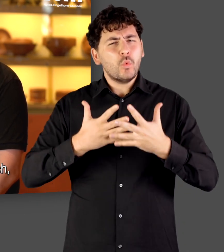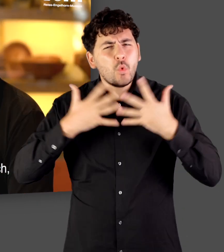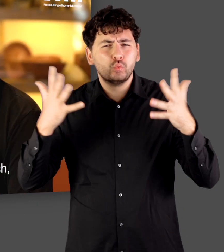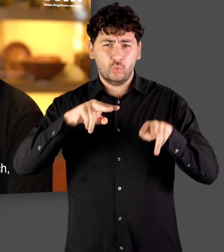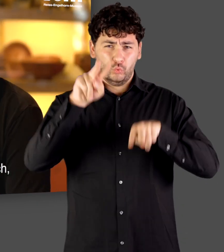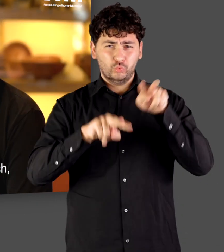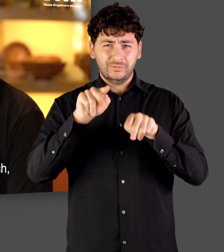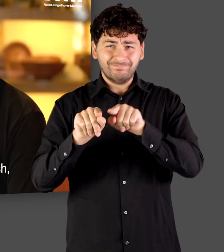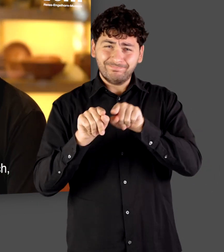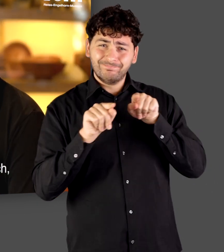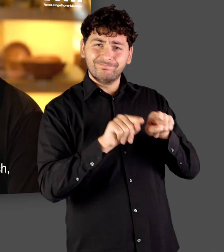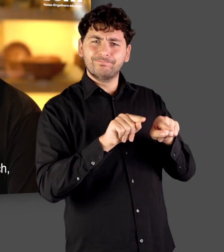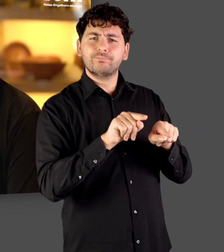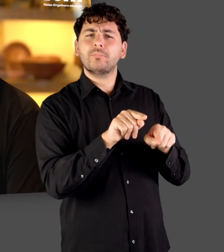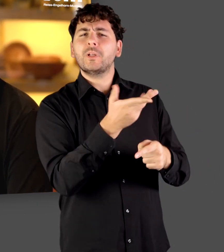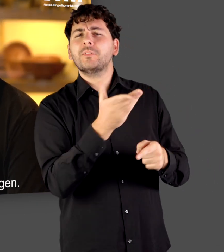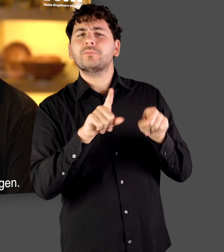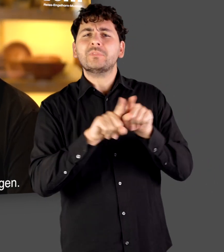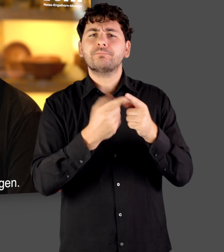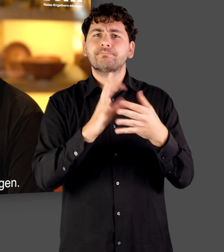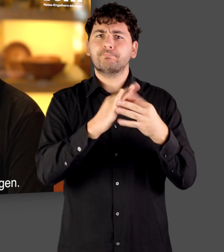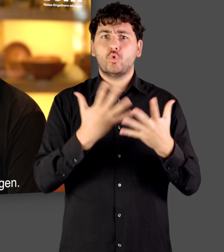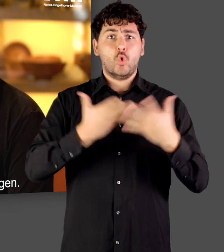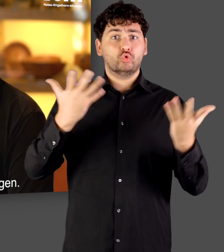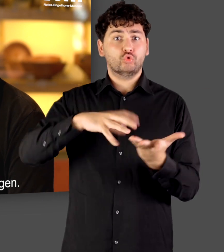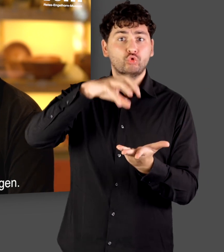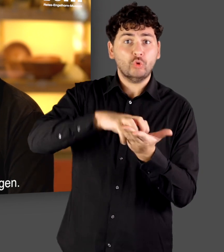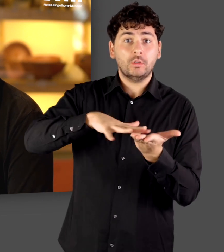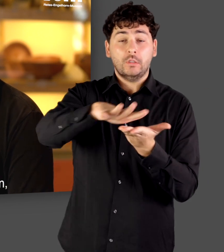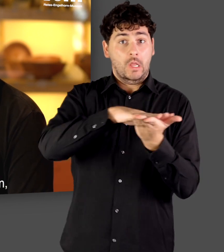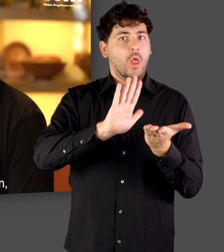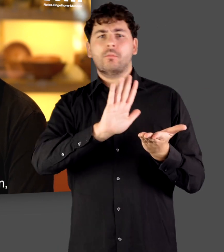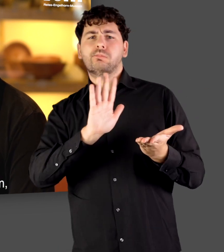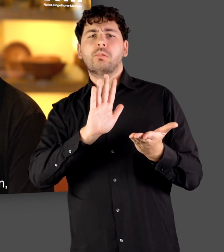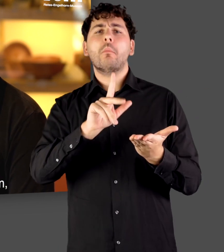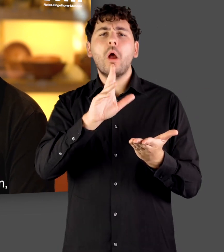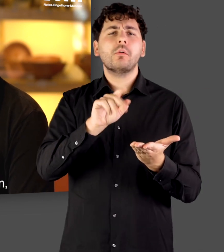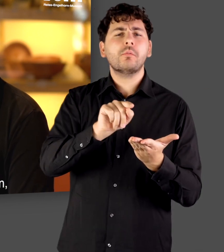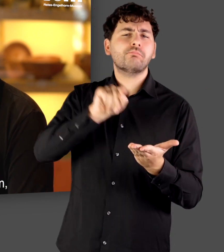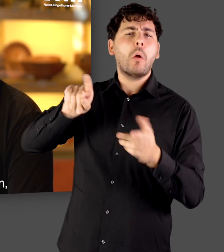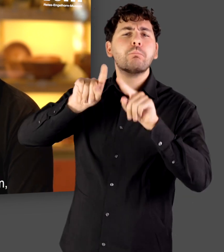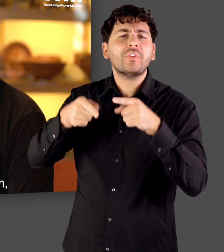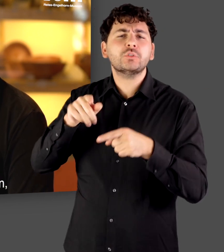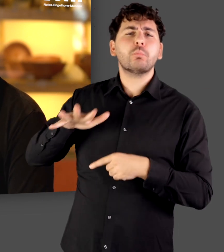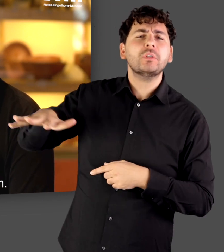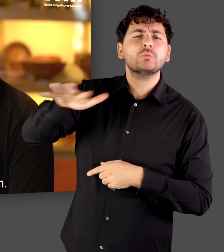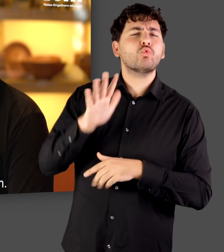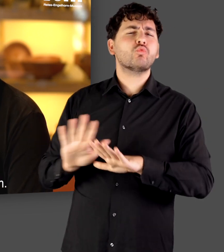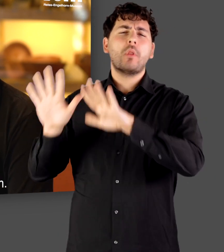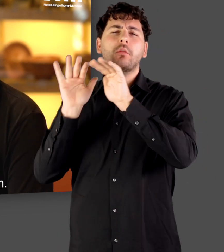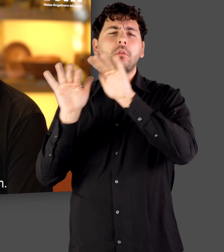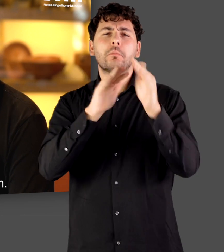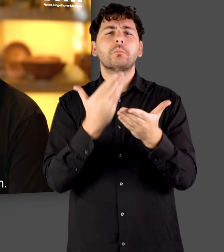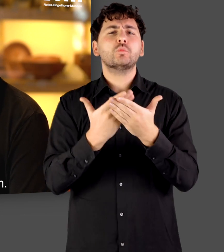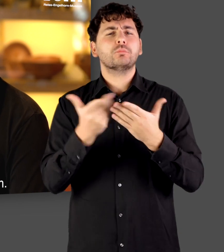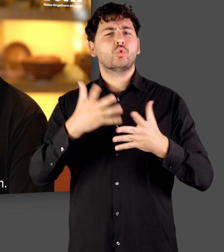sich deutlich mit Sicherheit von denen städtischer Bevölkerung. Also große Städte gab es in den meisten Provinzen, natürlich vor allem